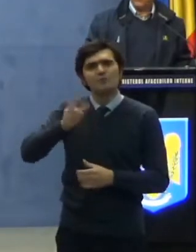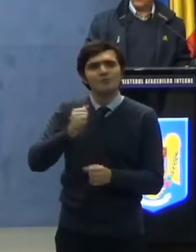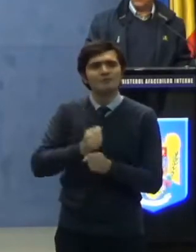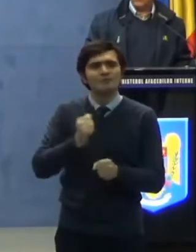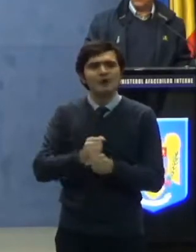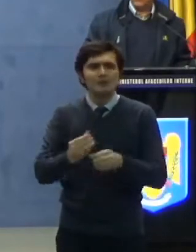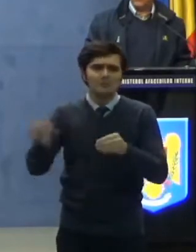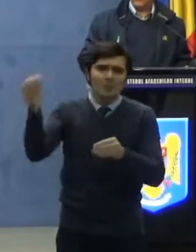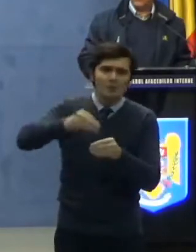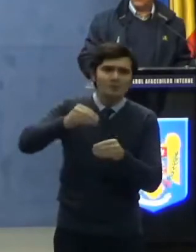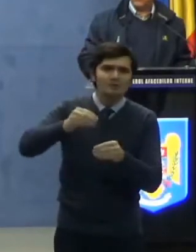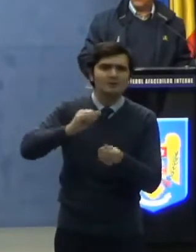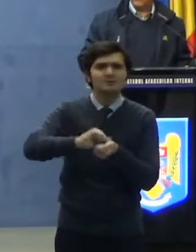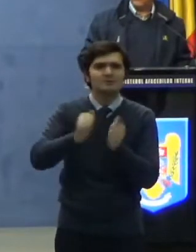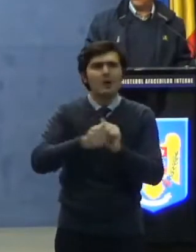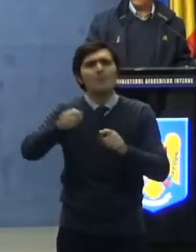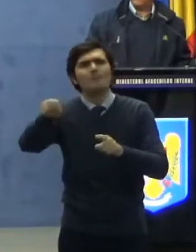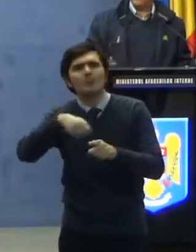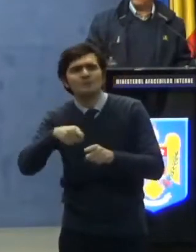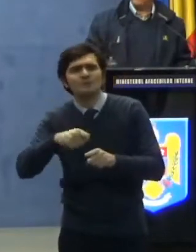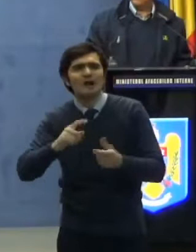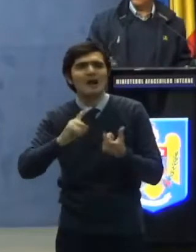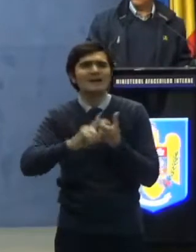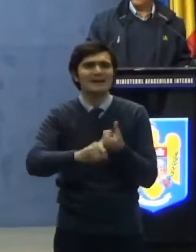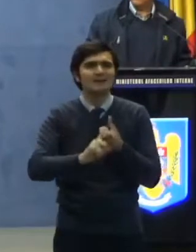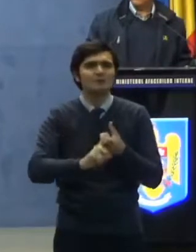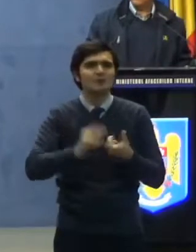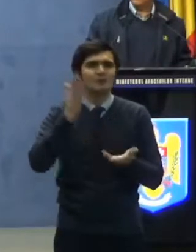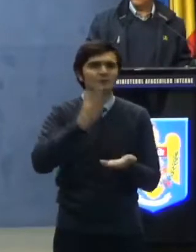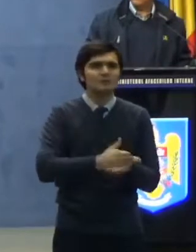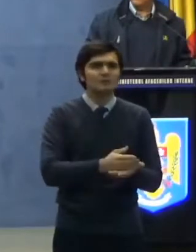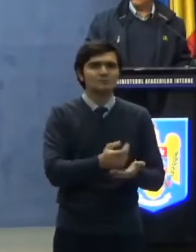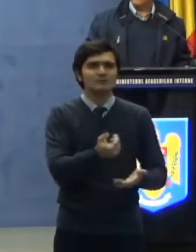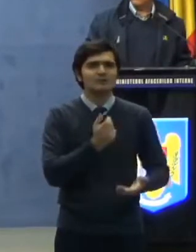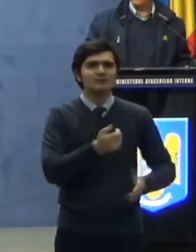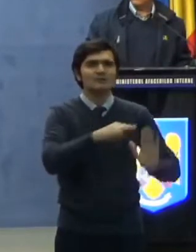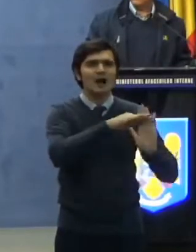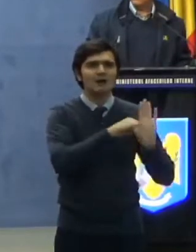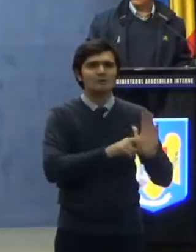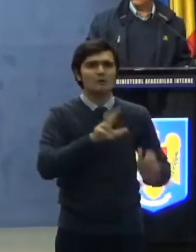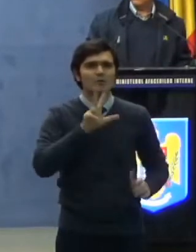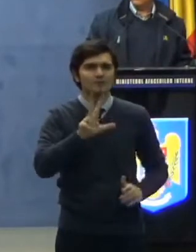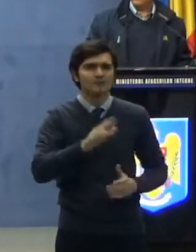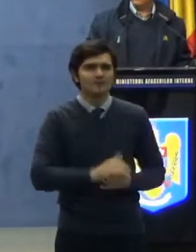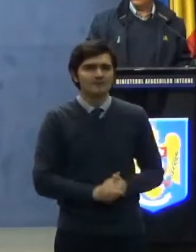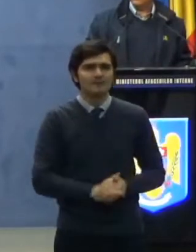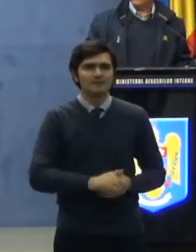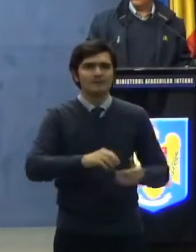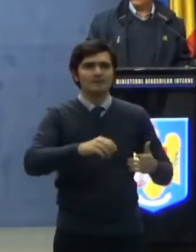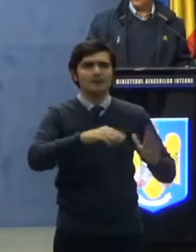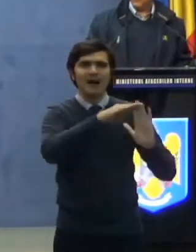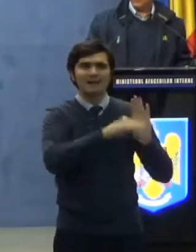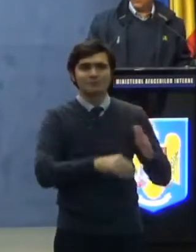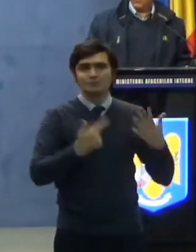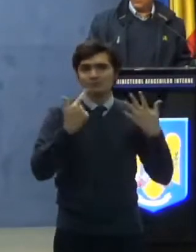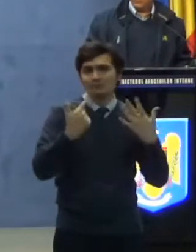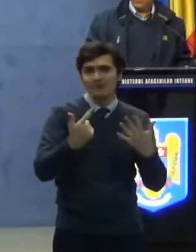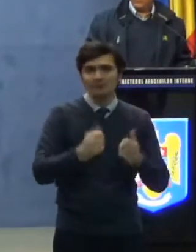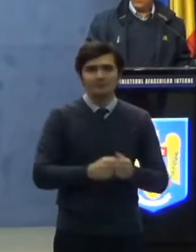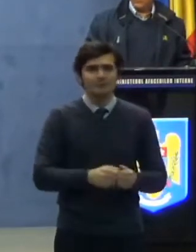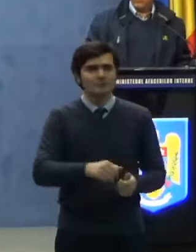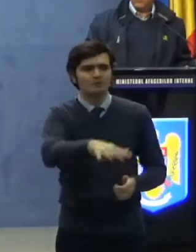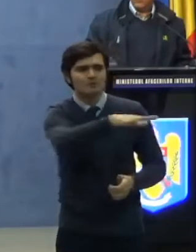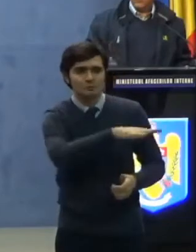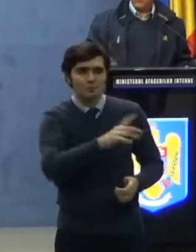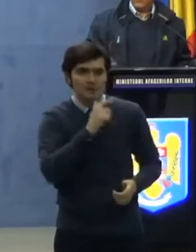derogări în ceea ce privește dispozițiile prevăzute la articolul 3. Articolul 7. În